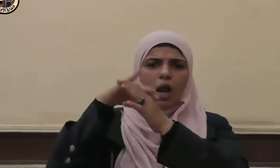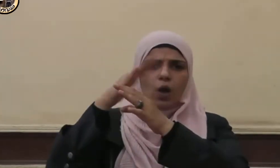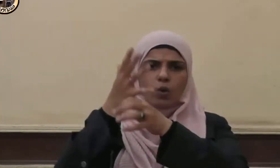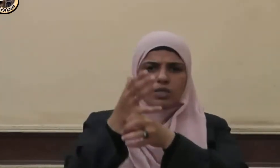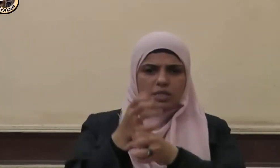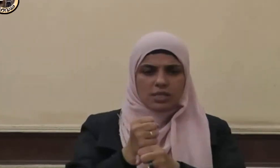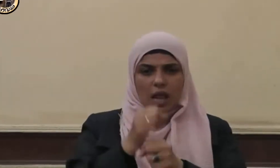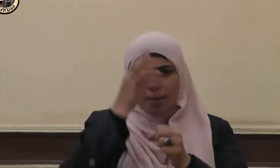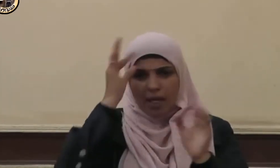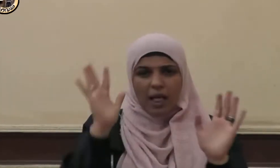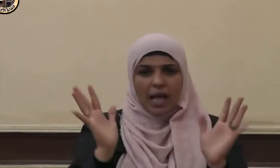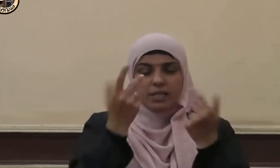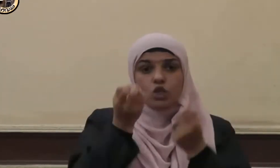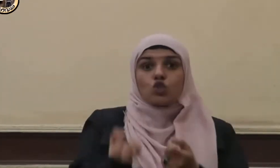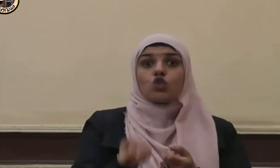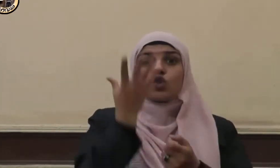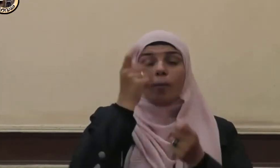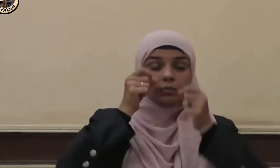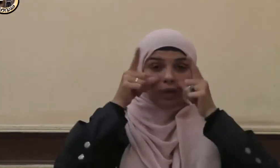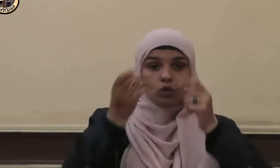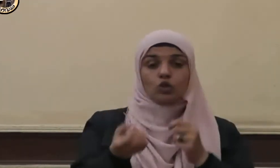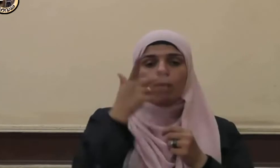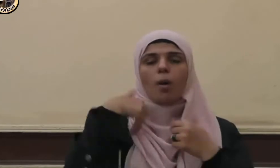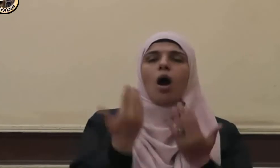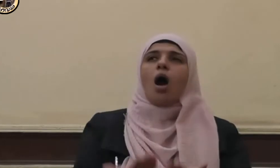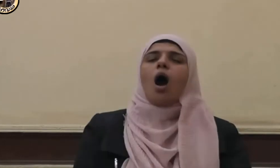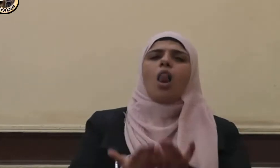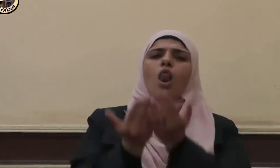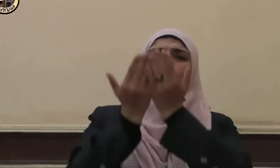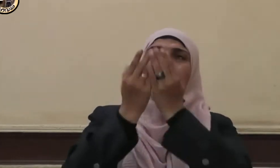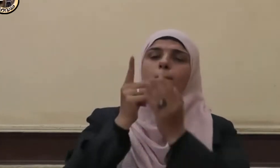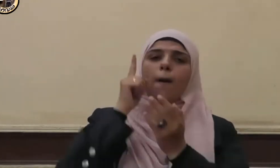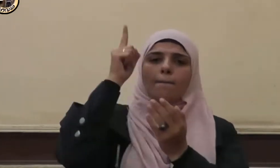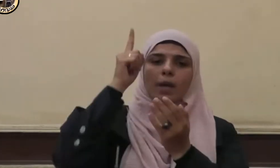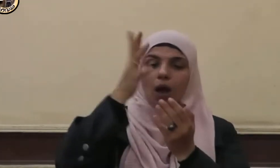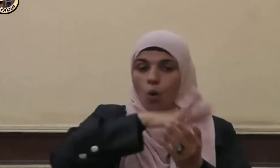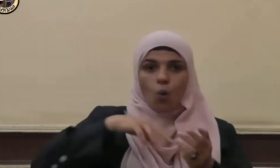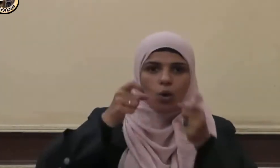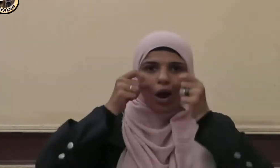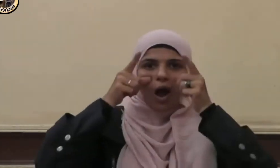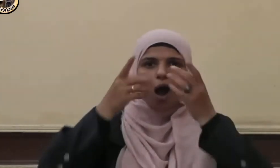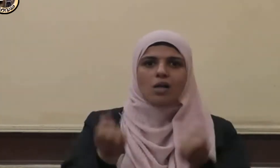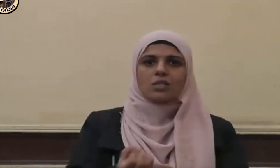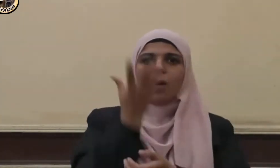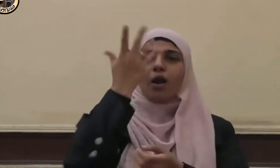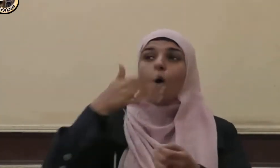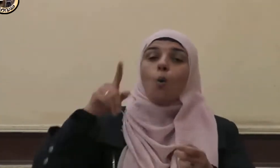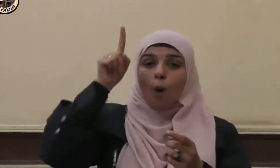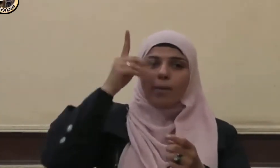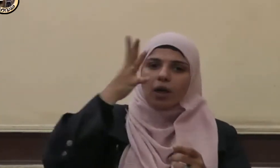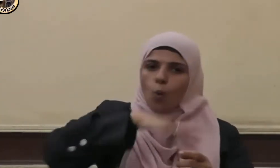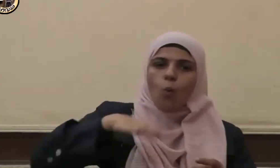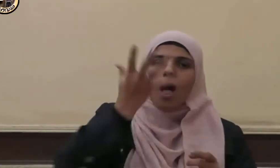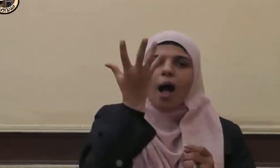إذا أصبح قال اللهم بك أصبحنا وبك أمسينا وبك نحيا